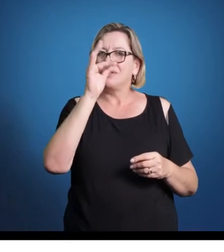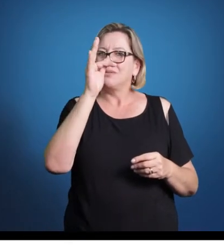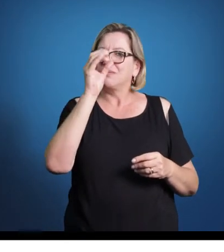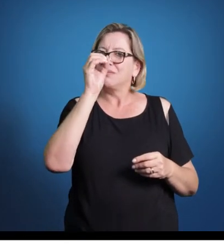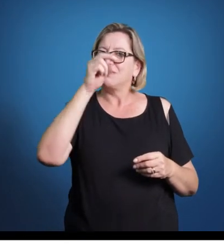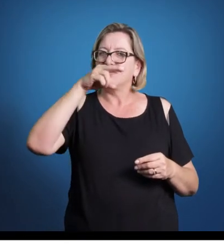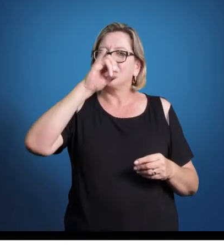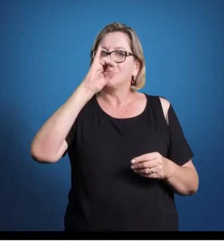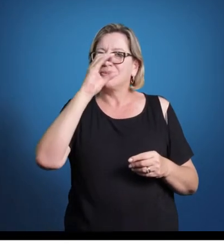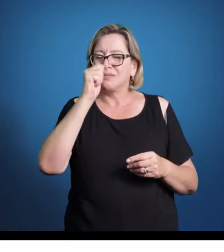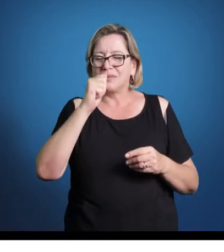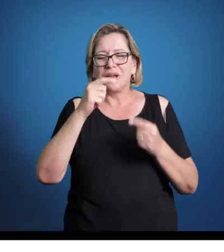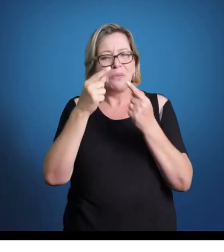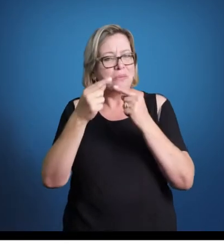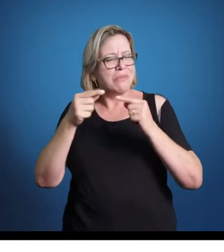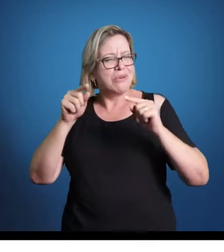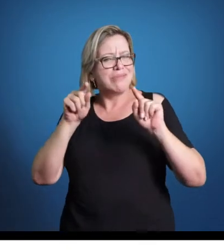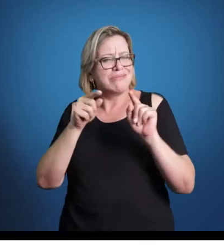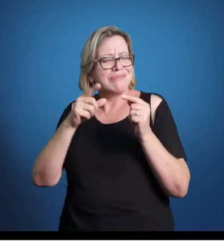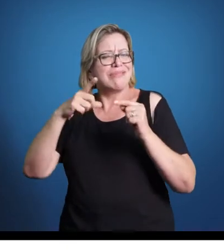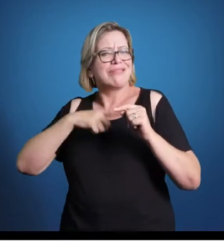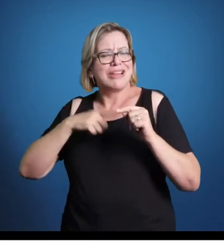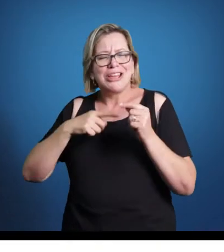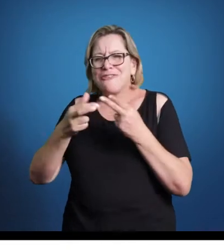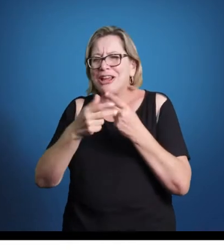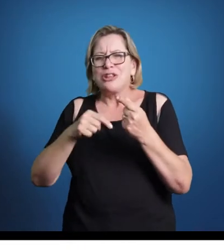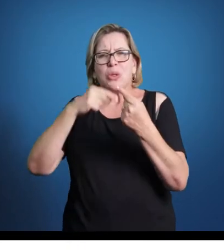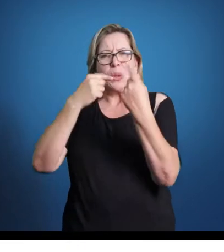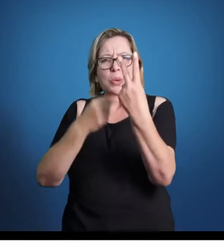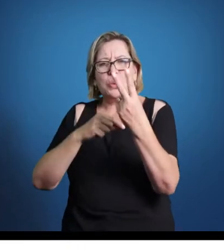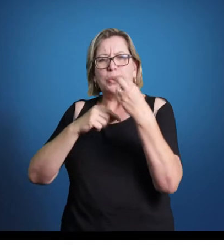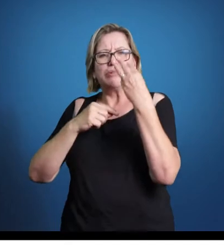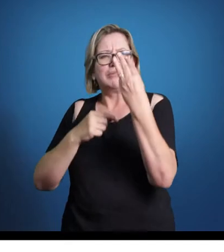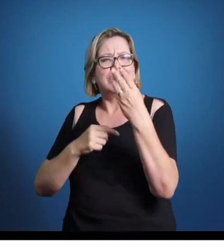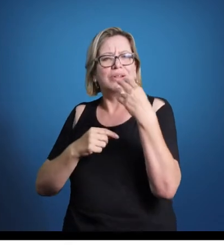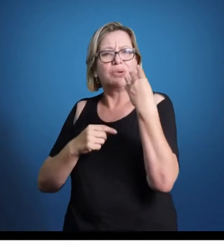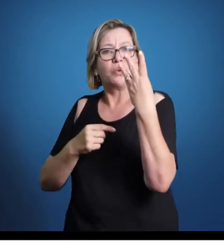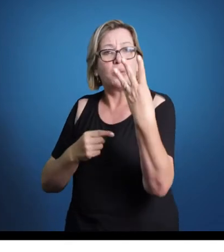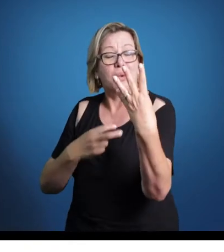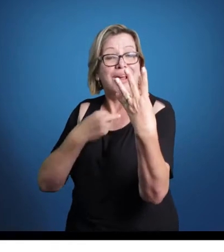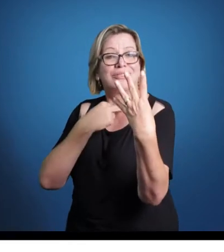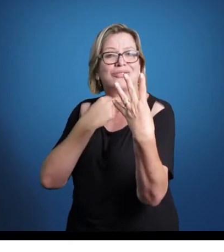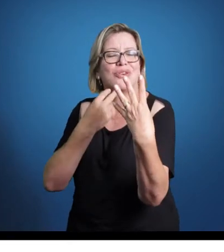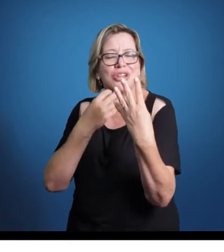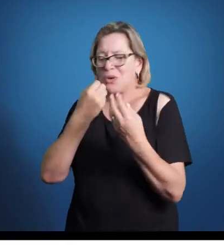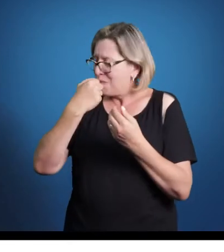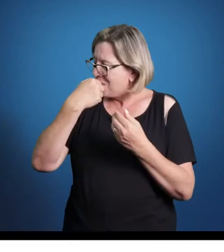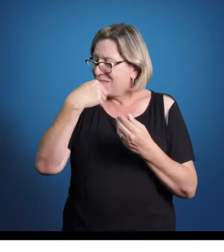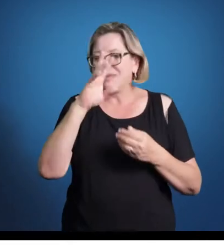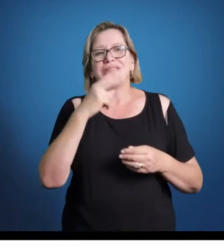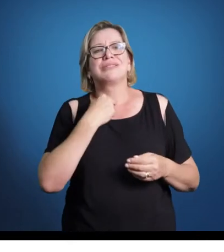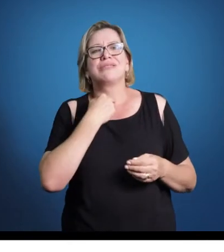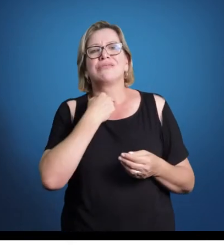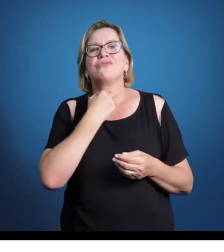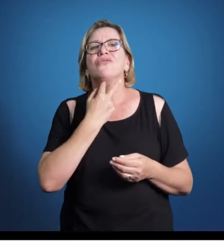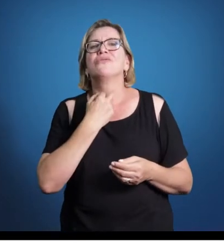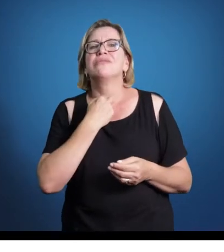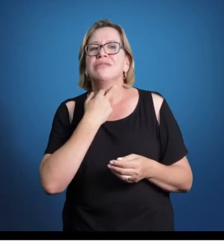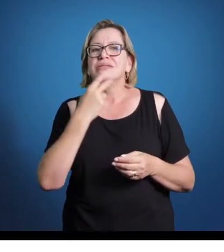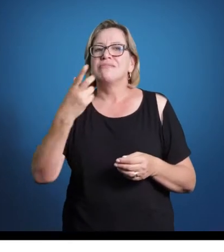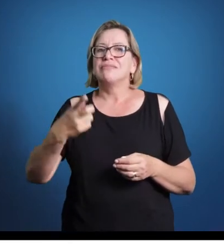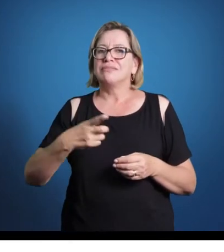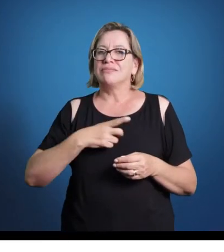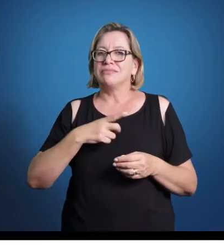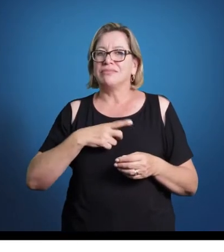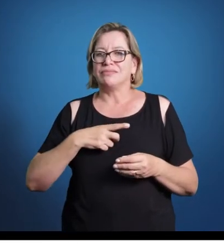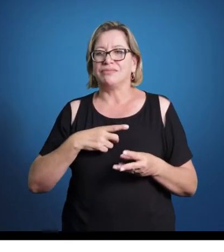renascentista que você vai ouvir, vai haver sobreposição de duas, três, quatro, às vezes cinco, seis, oito, até